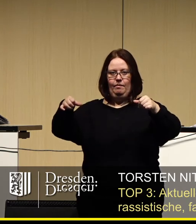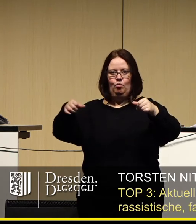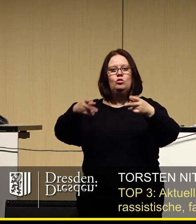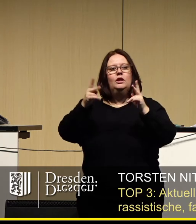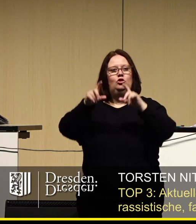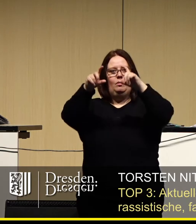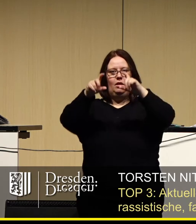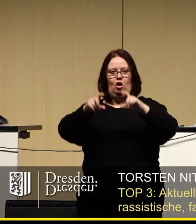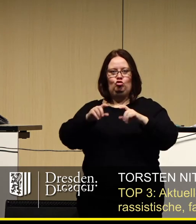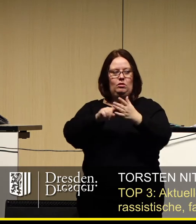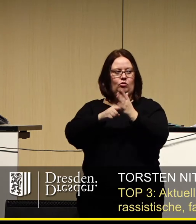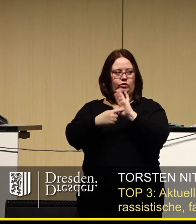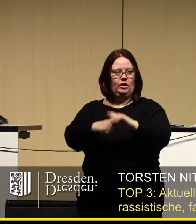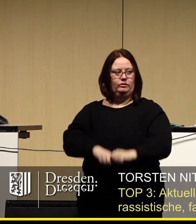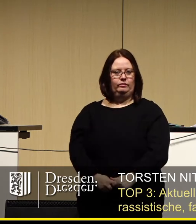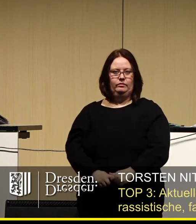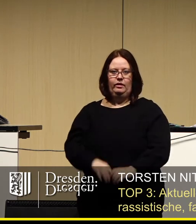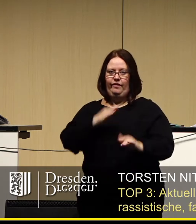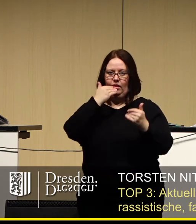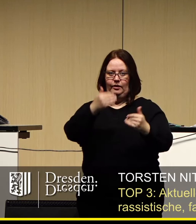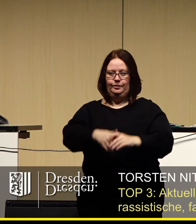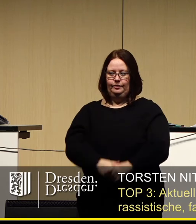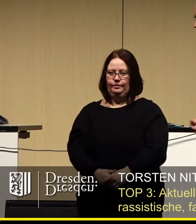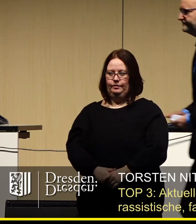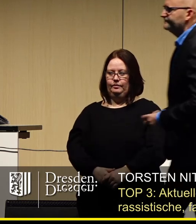wichtigen Passagen auch schneller. Vielen Dank.